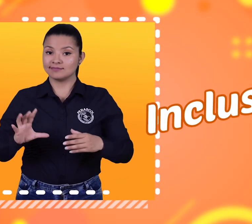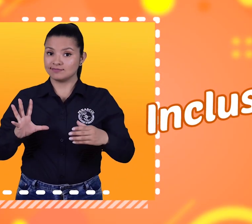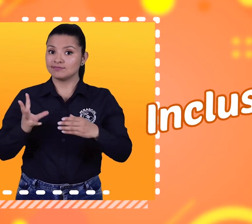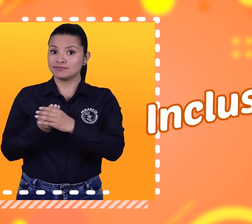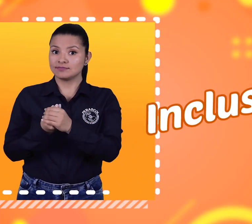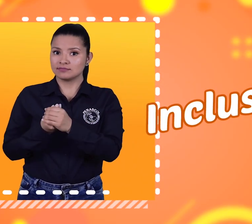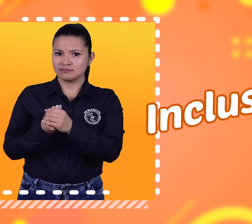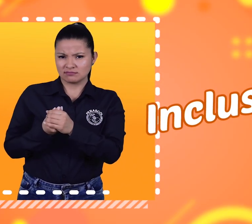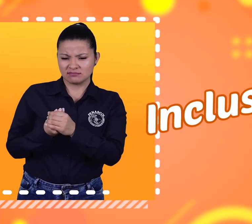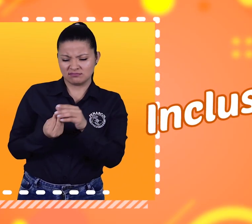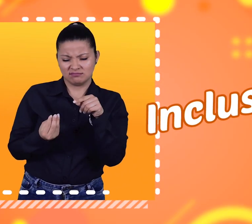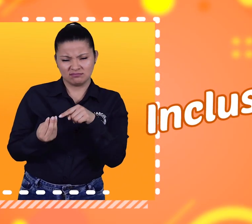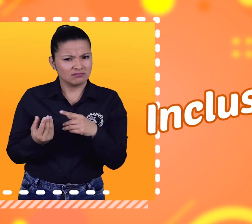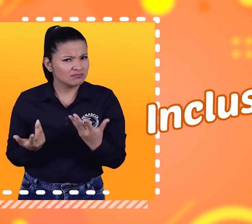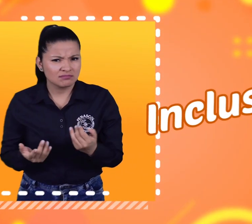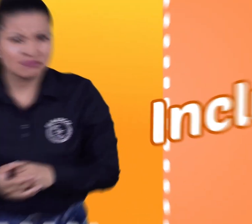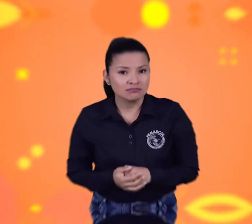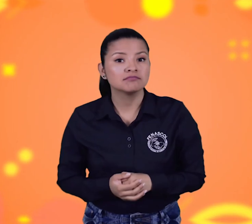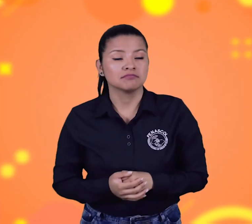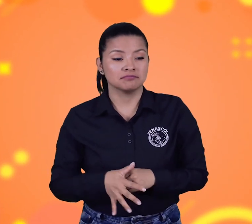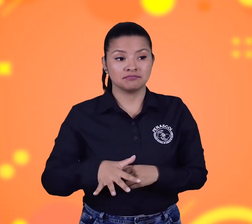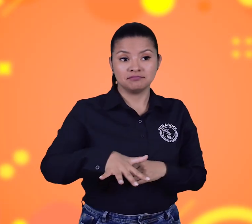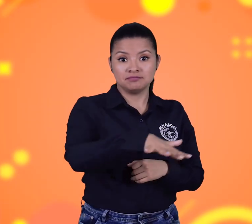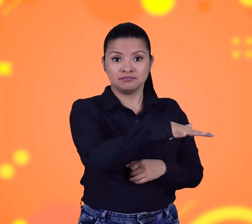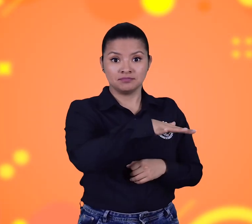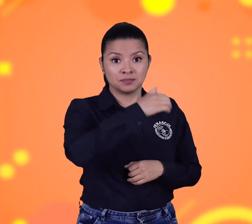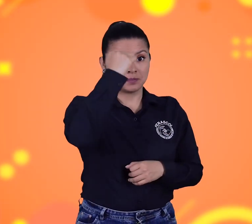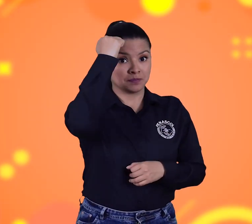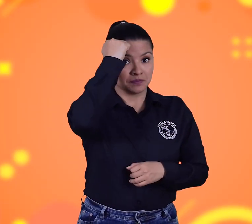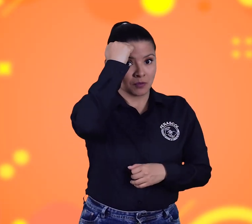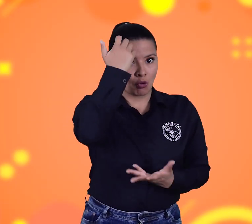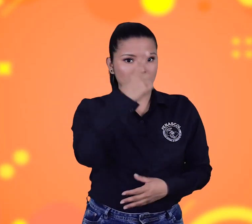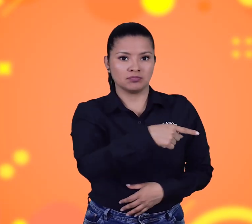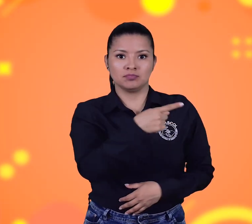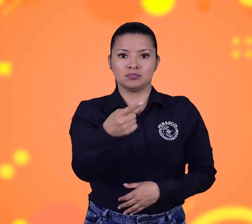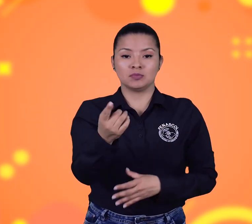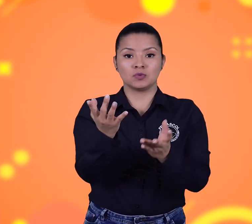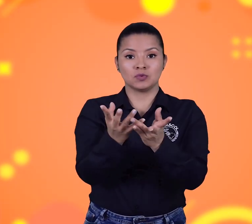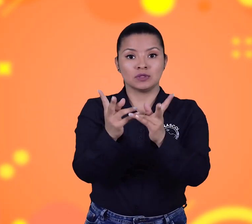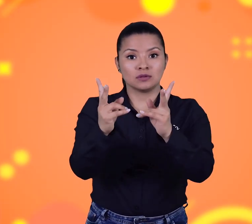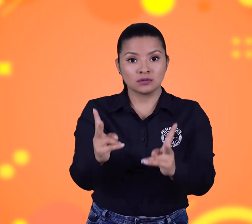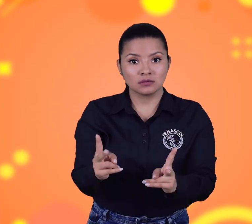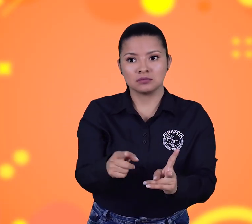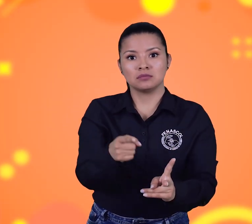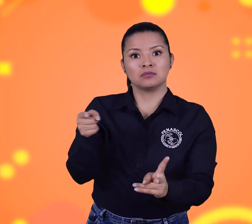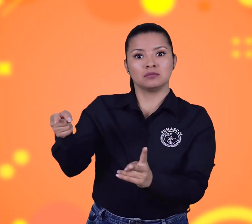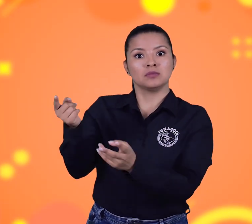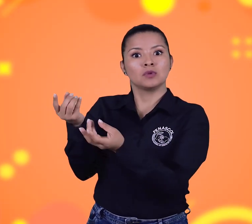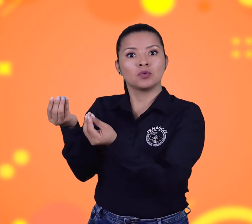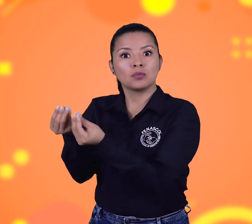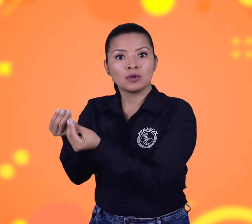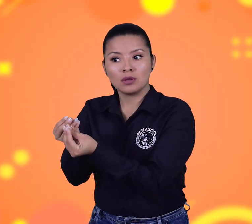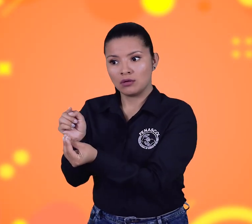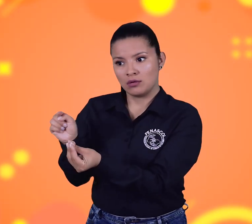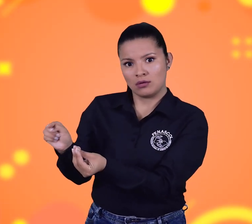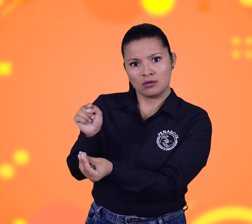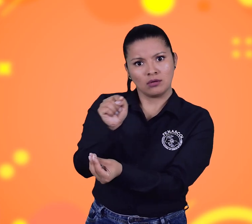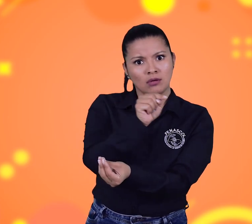Inclusión. Nos referimos a que si los maestros, estudiantes y compañeros aprendieran lengua de señas,